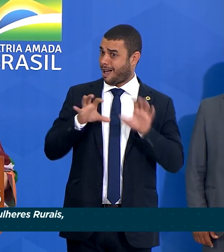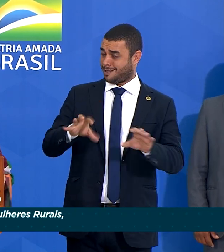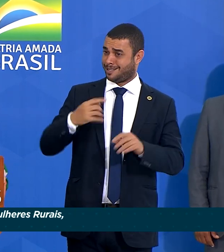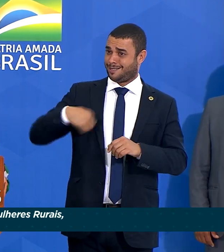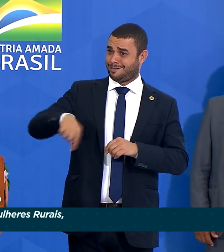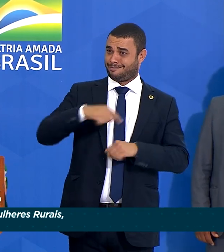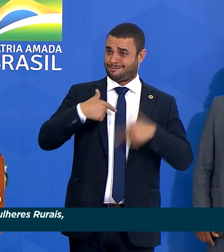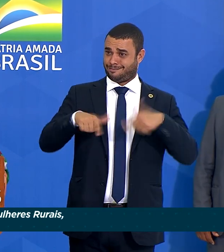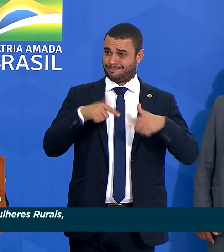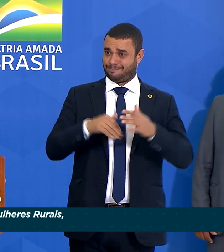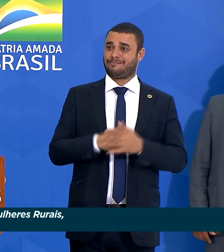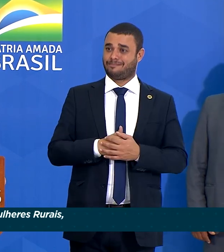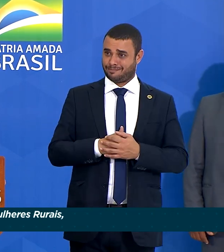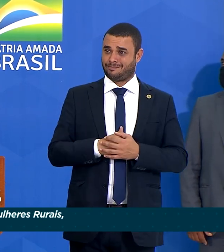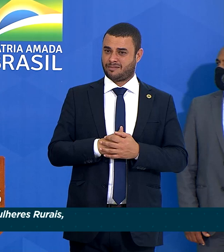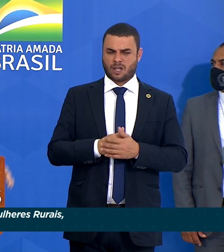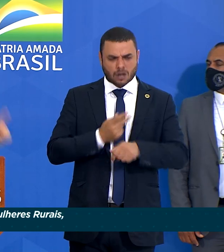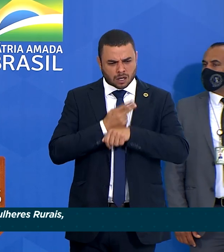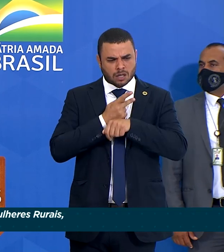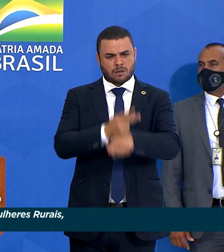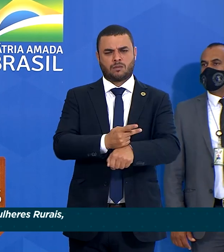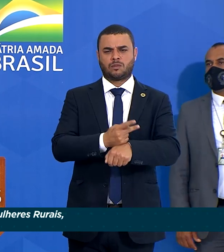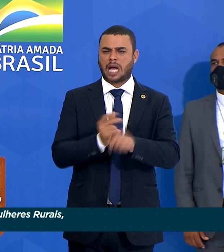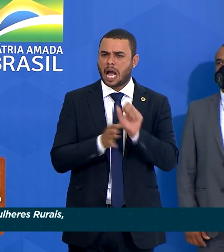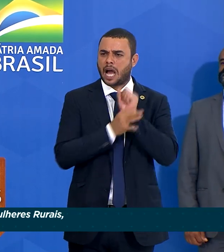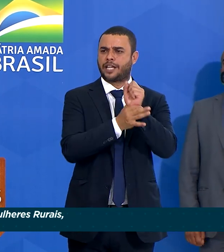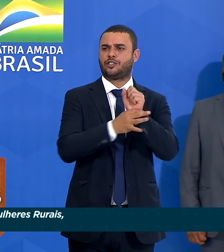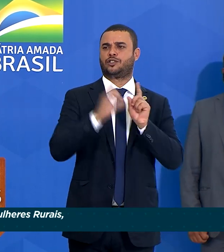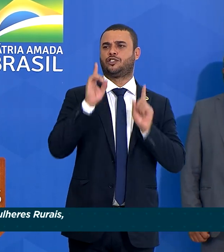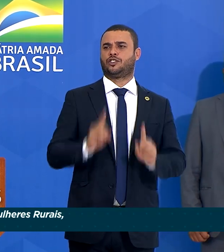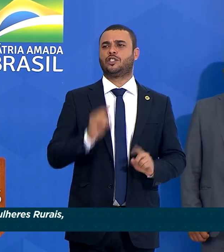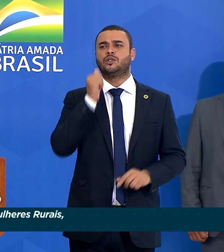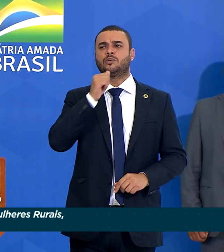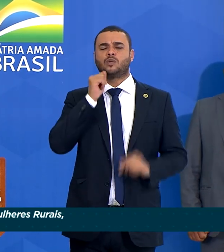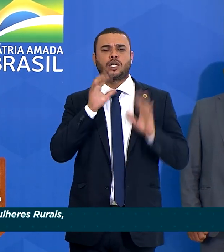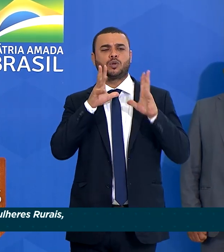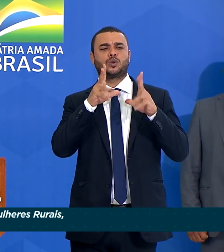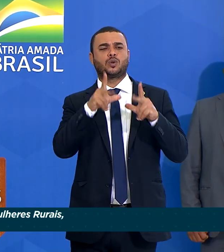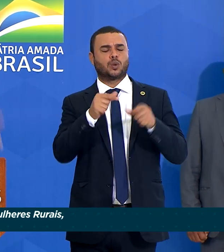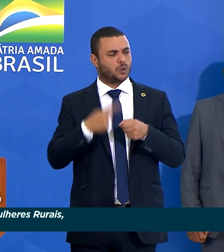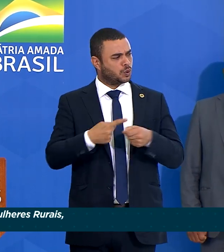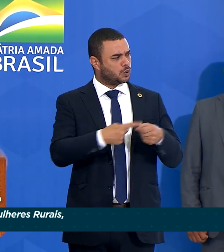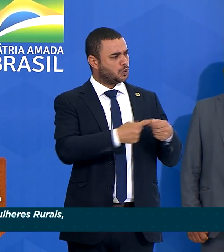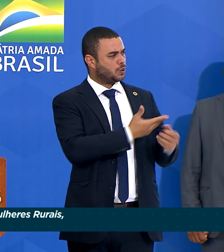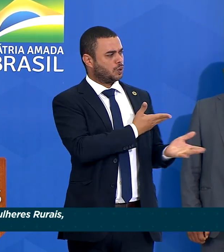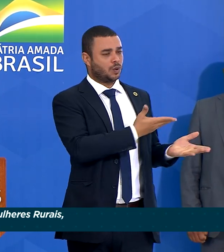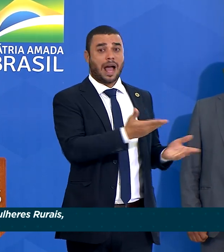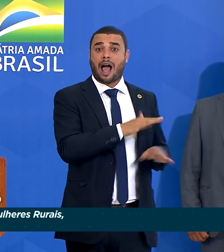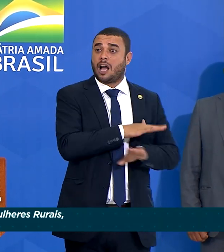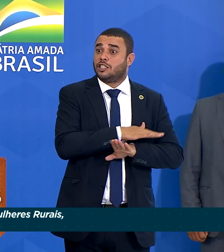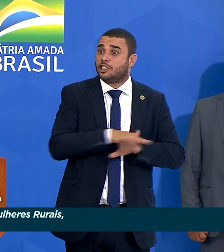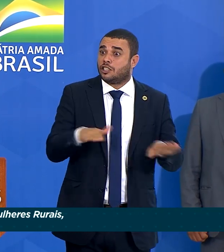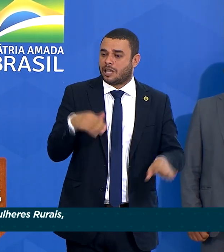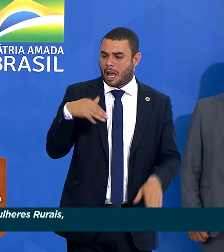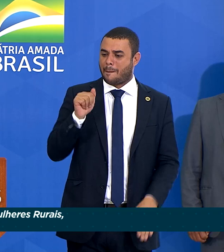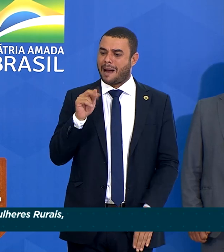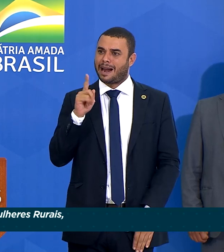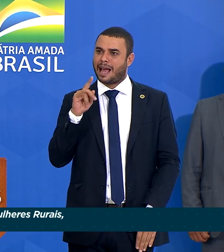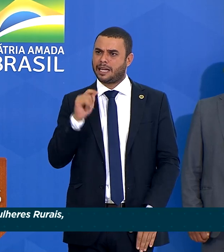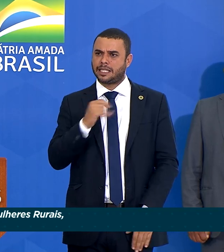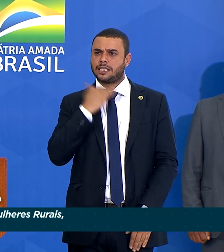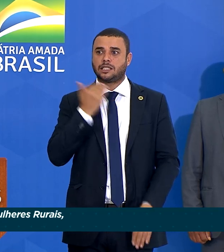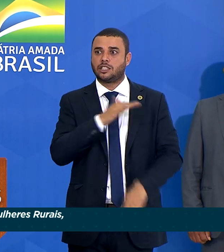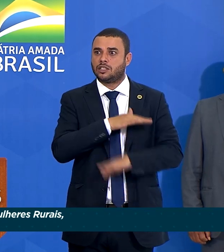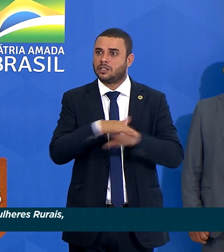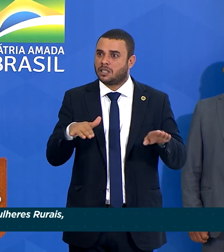Na busca e na garantia dos direitos de todas as mulheres do campo. Que nenhuma Margarida mais precise morrer